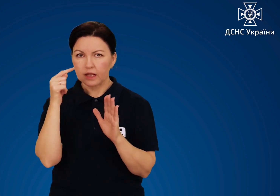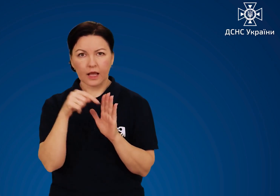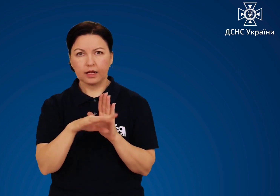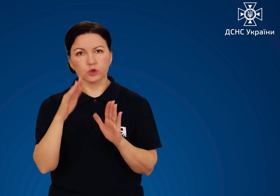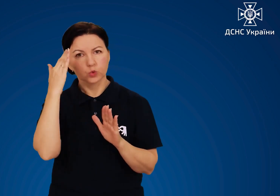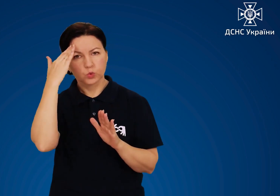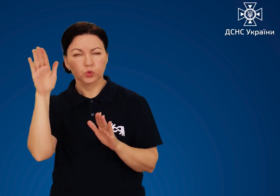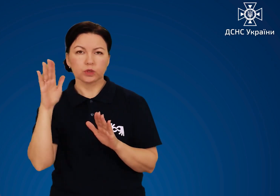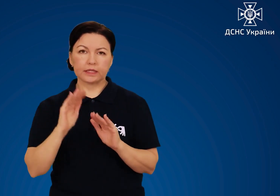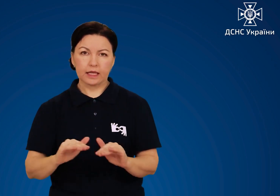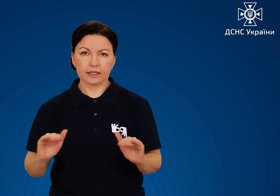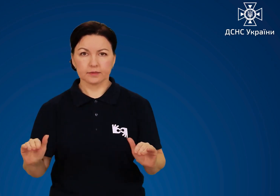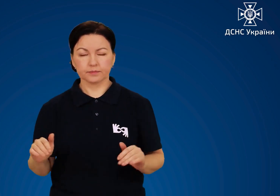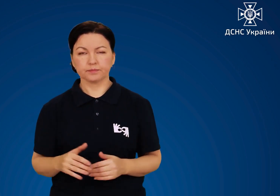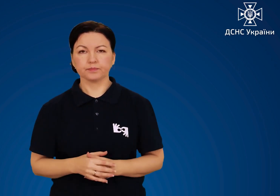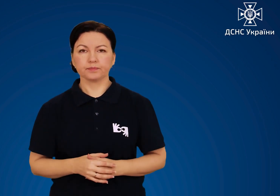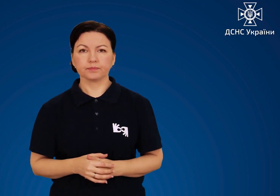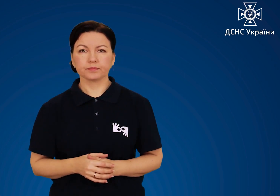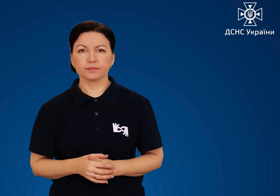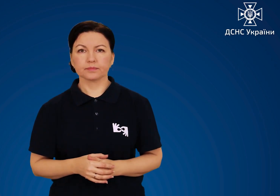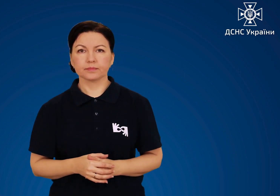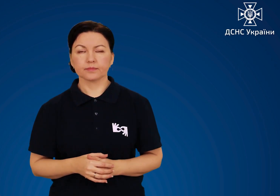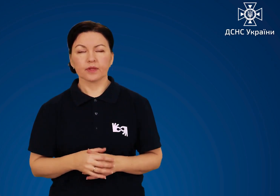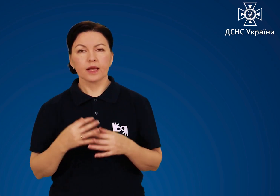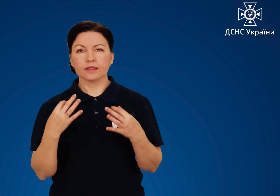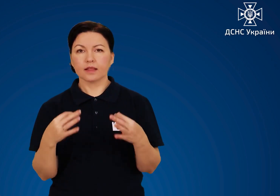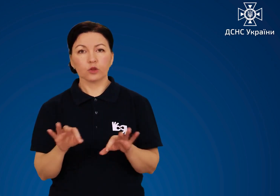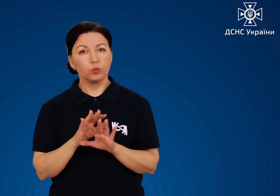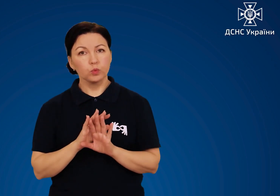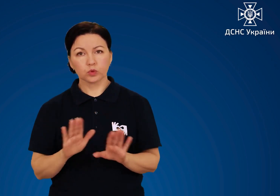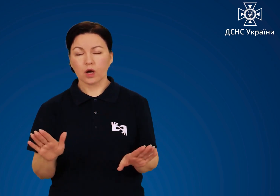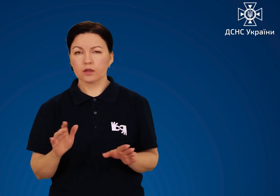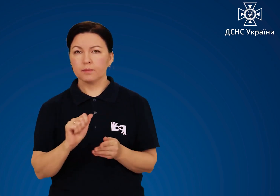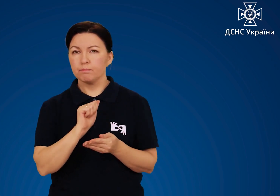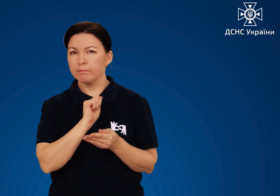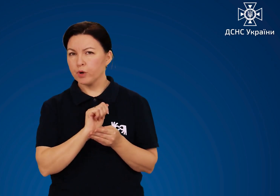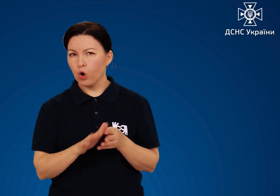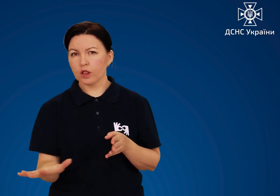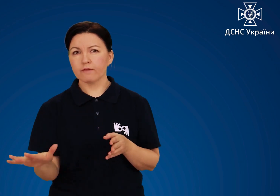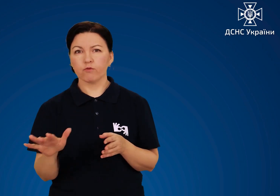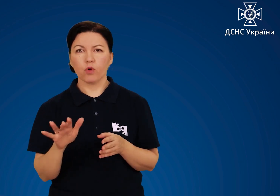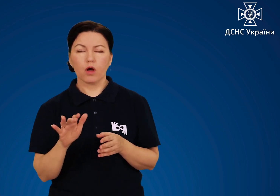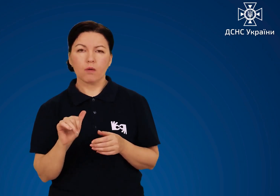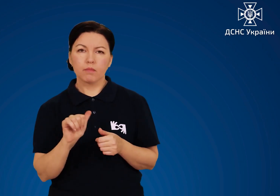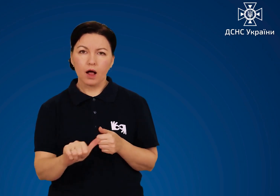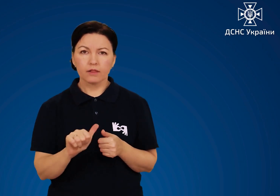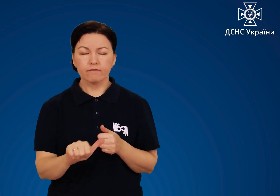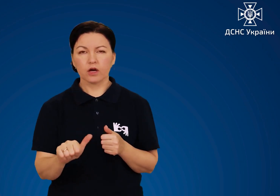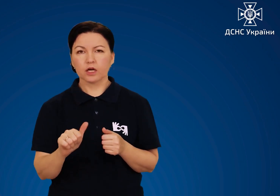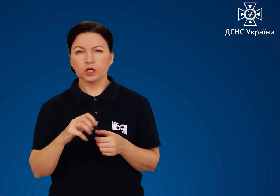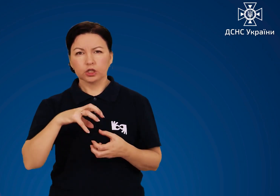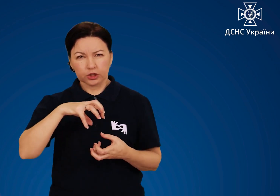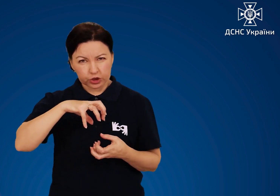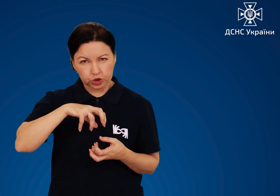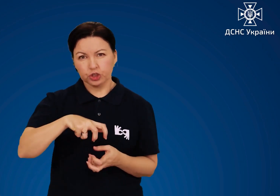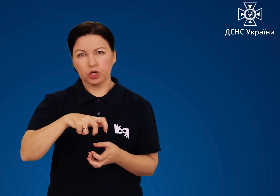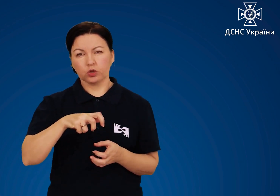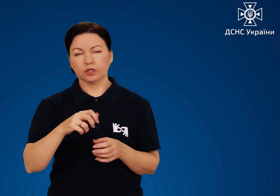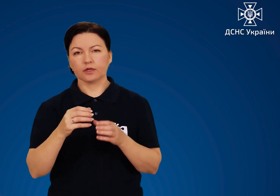доступом для сторонніх осіб та дітей. Не допускайте проливу палива та